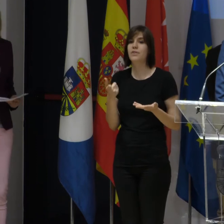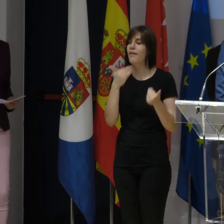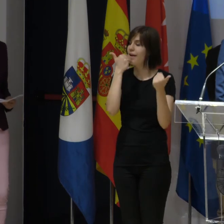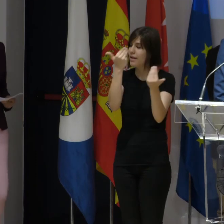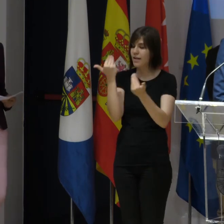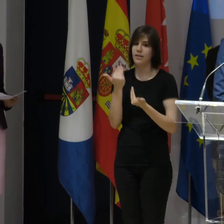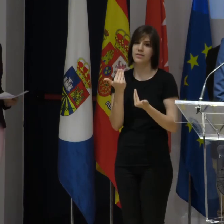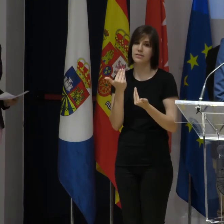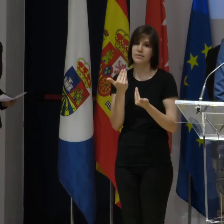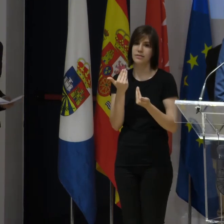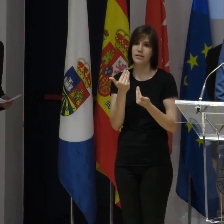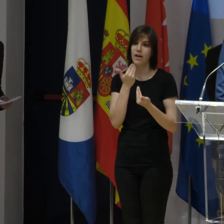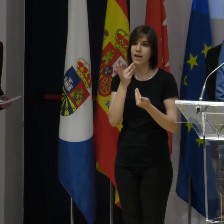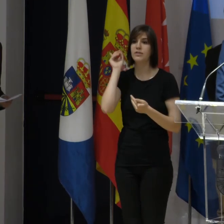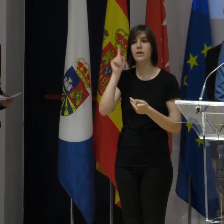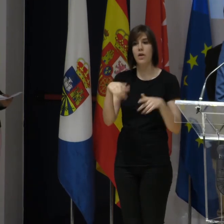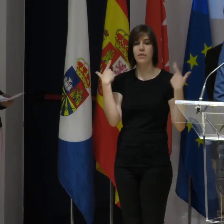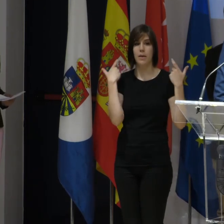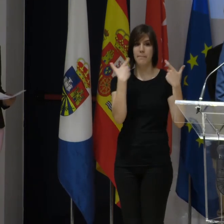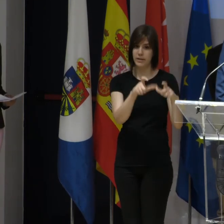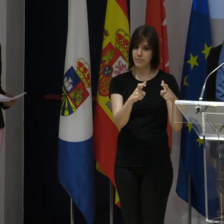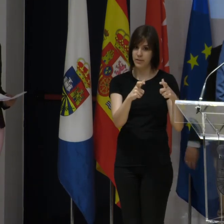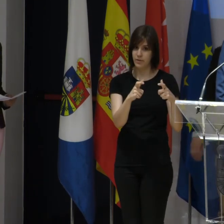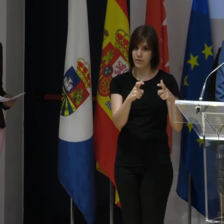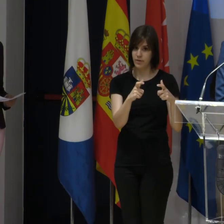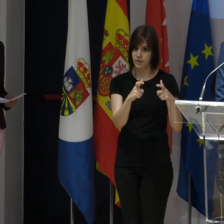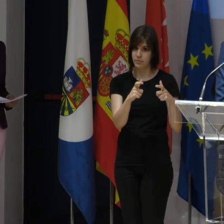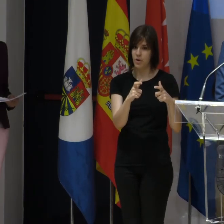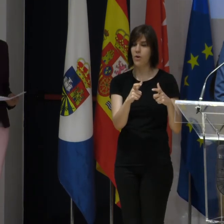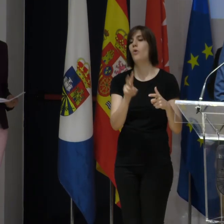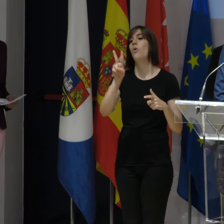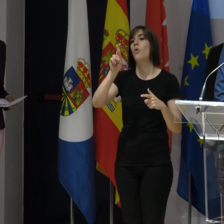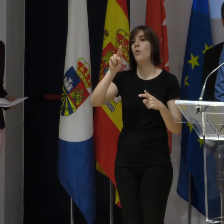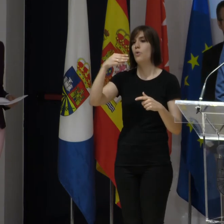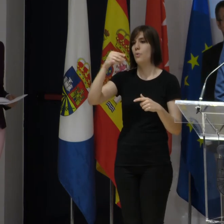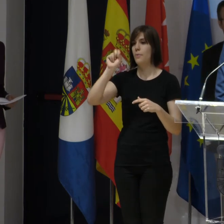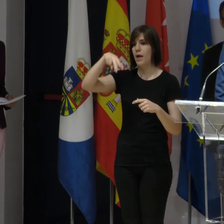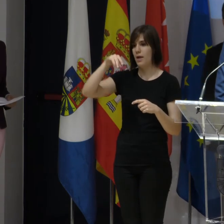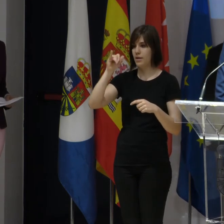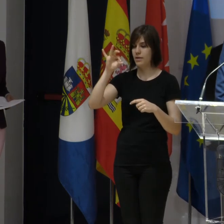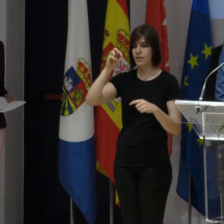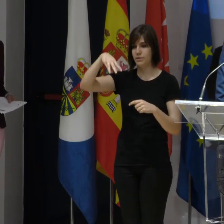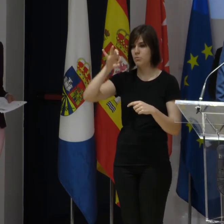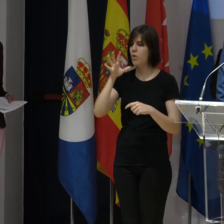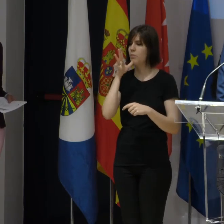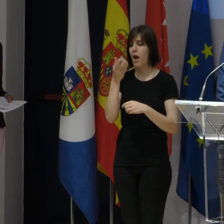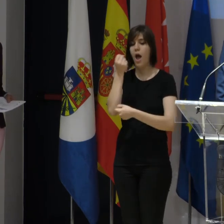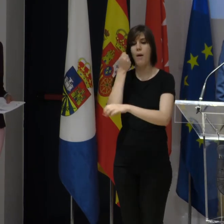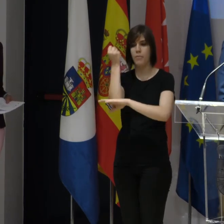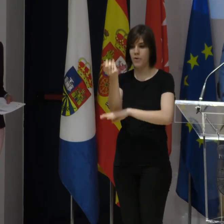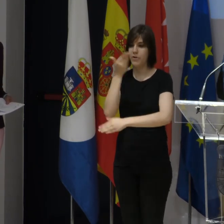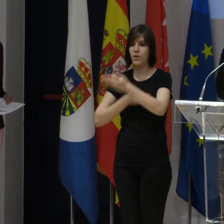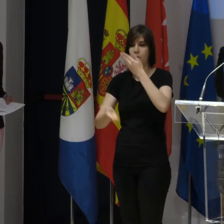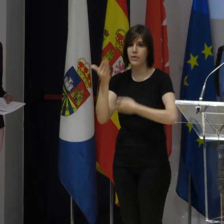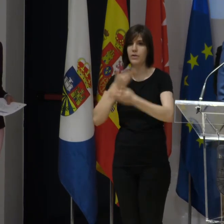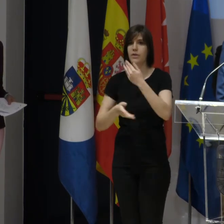Agradezco al Departamento de Urbanismo, Medio Ambiente, por todo su apoyo y colaboración. Y,